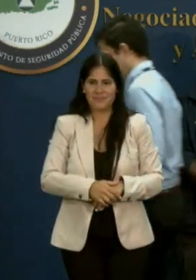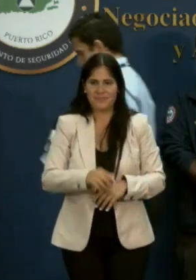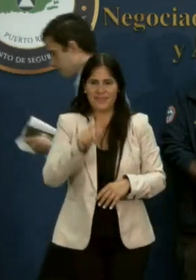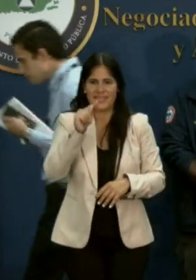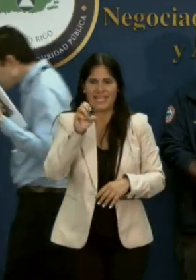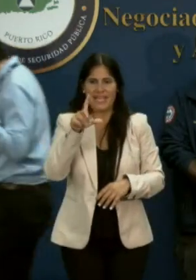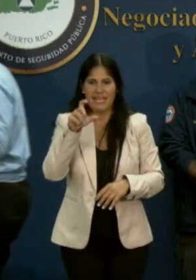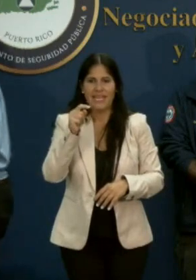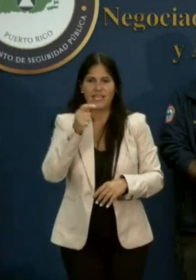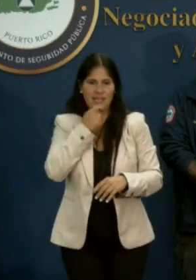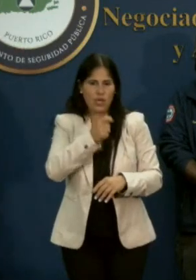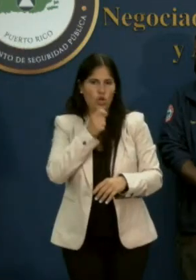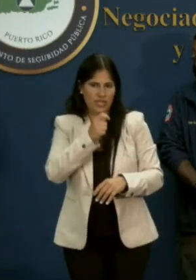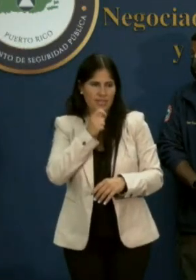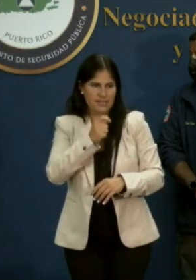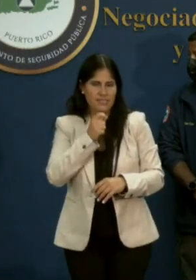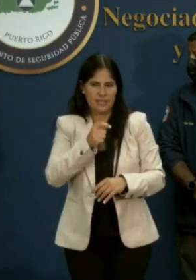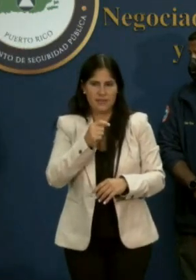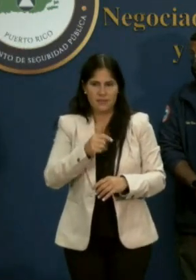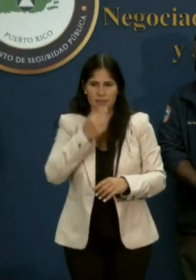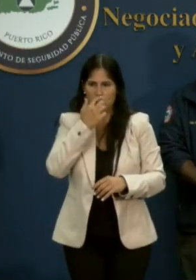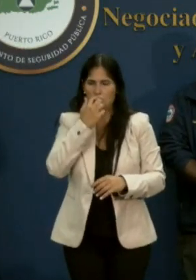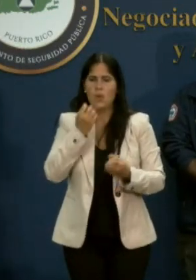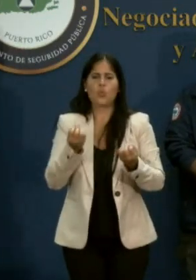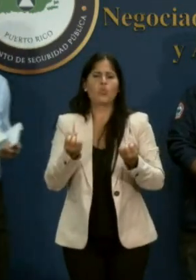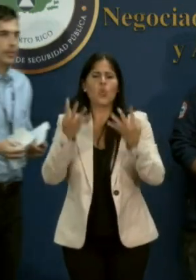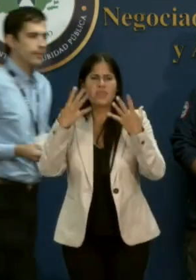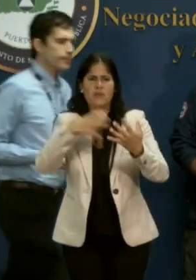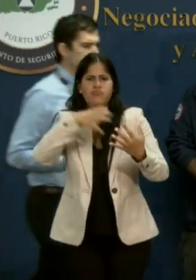¿Cuántas querellas se han contado en la congelación de hoy?